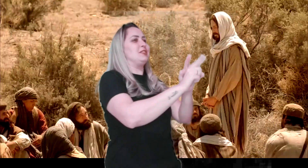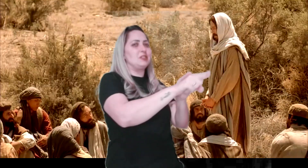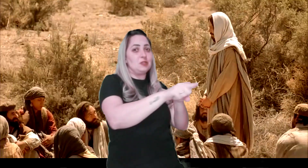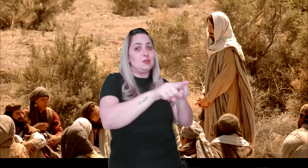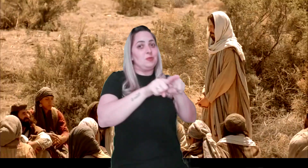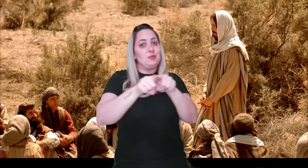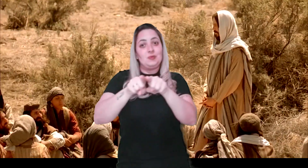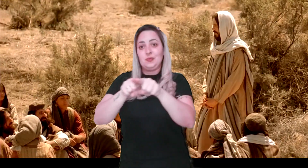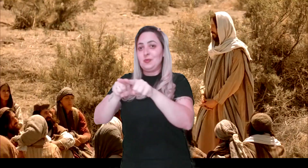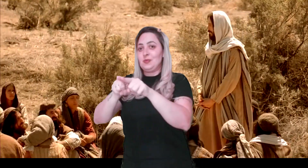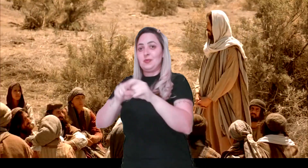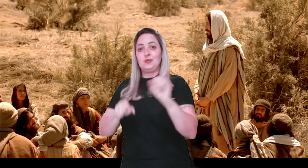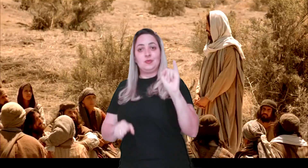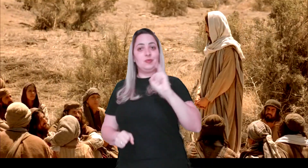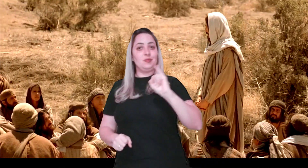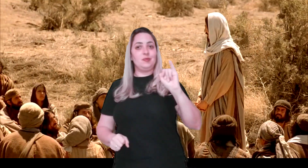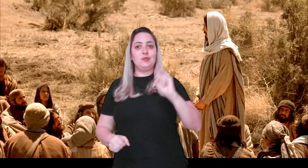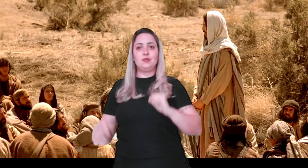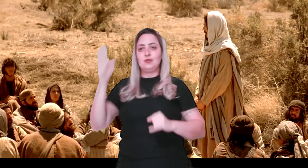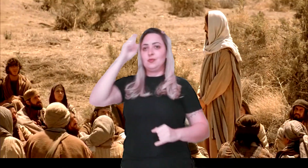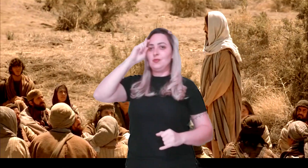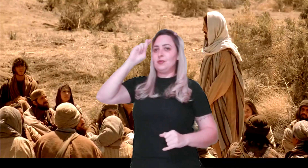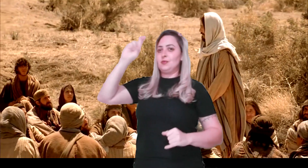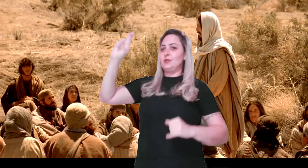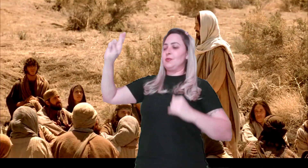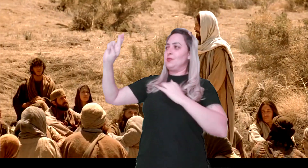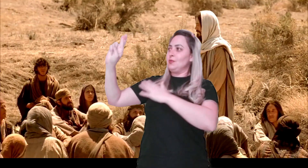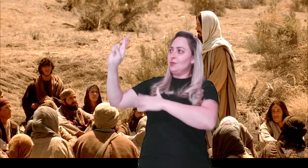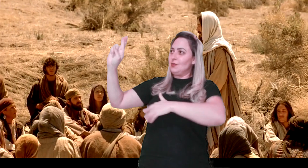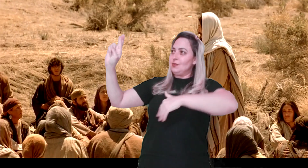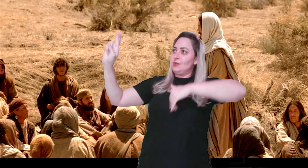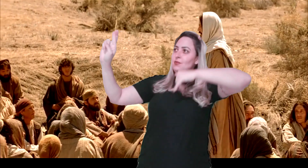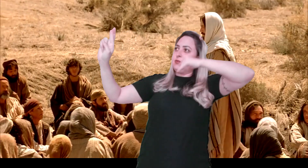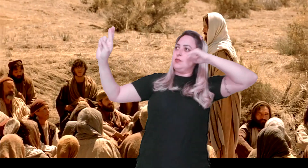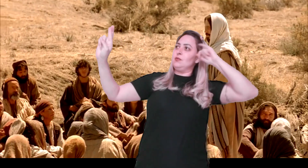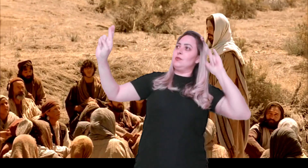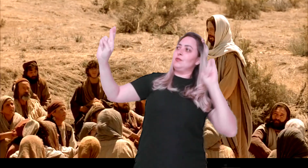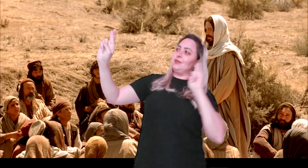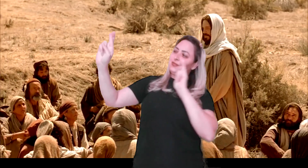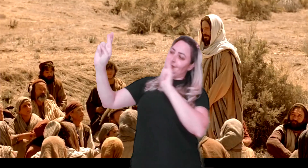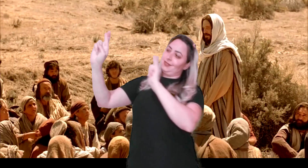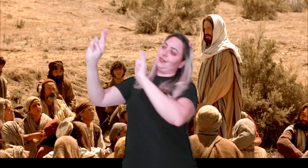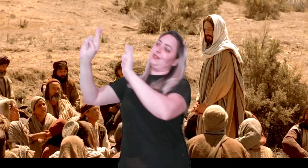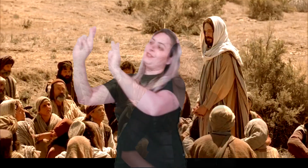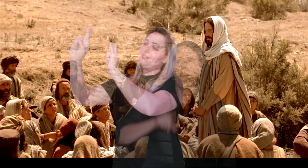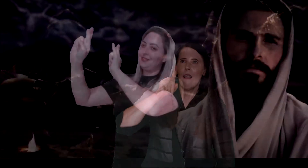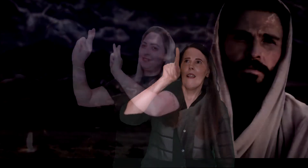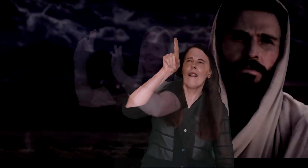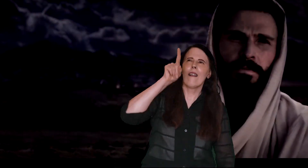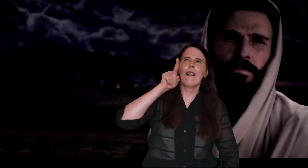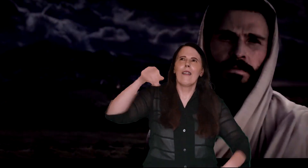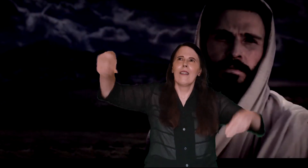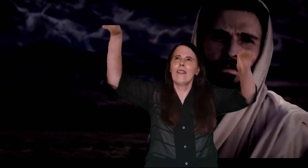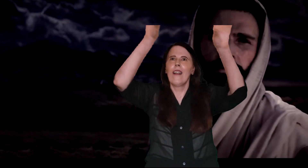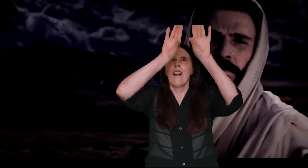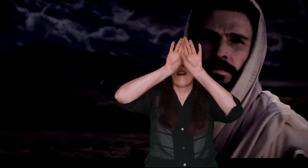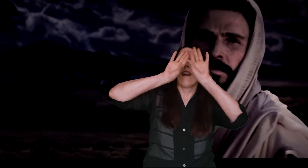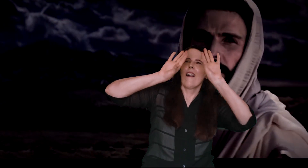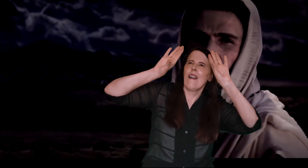fiéis que amaram ao Senhor Lá no céu não